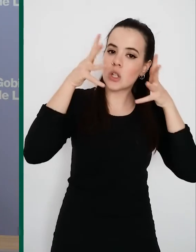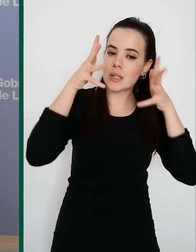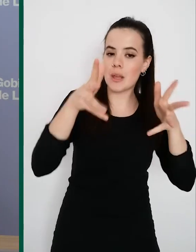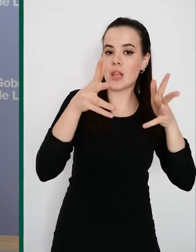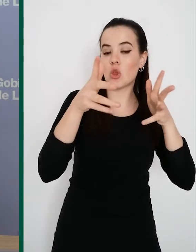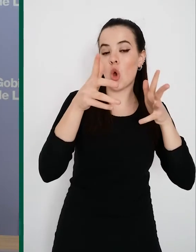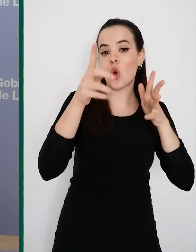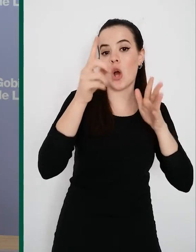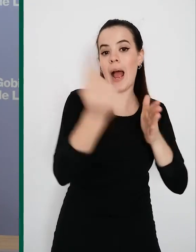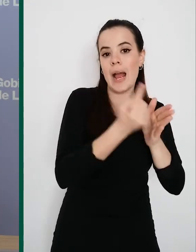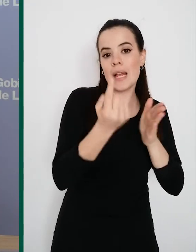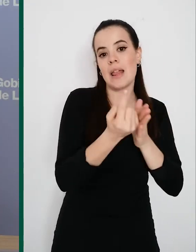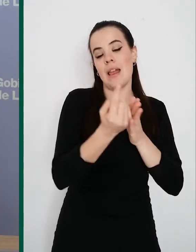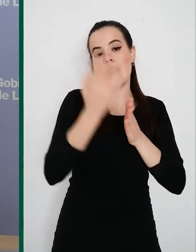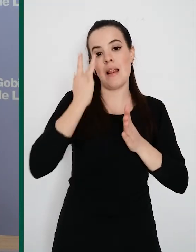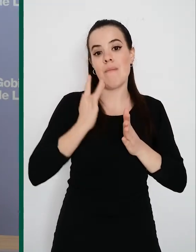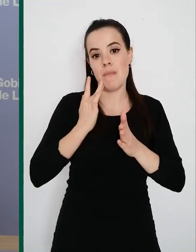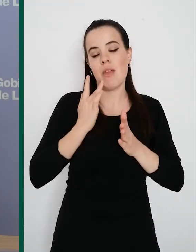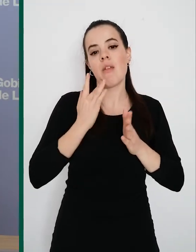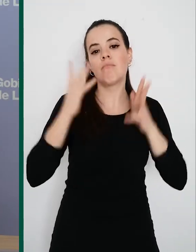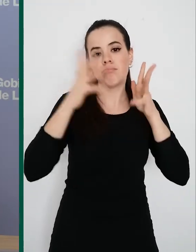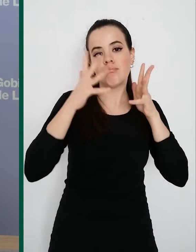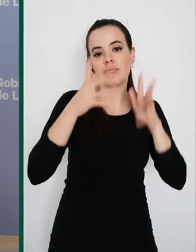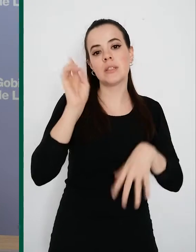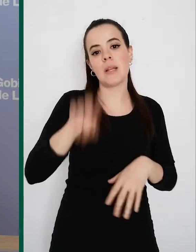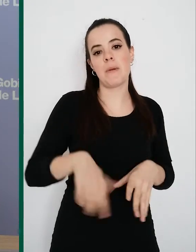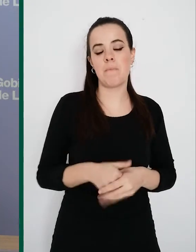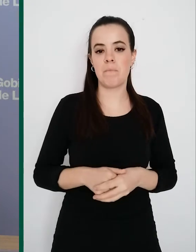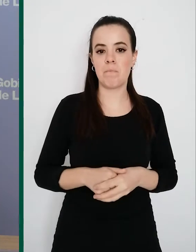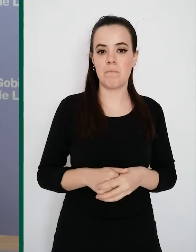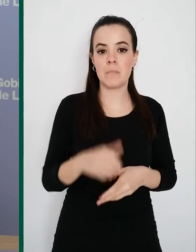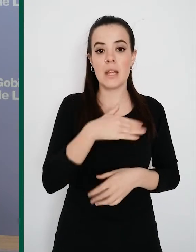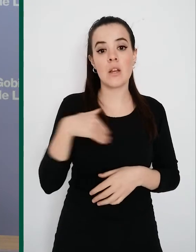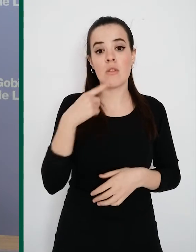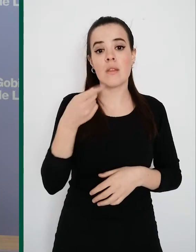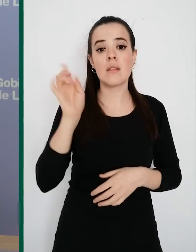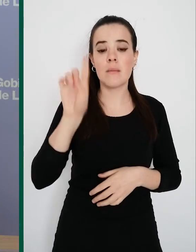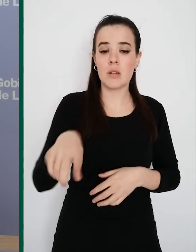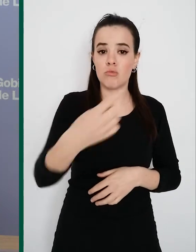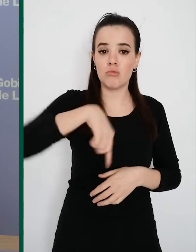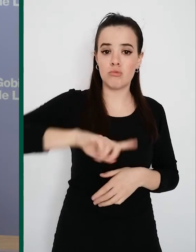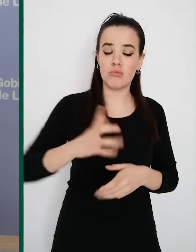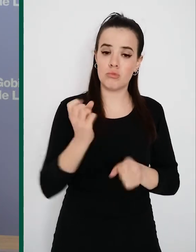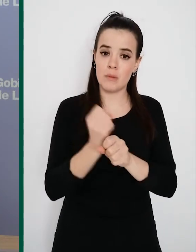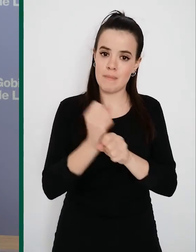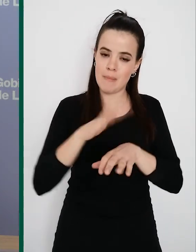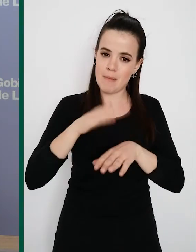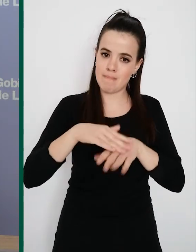higiene personal. Nos gustaría destacar también que estamos trabajando para intentar adelantarnos a esta enfermedad que avanza